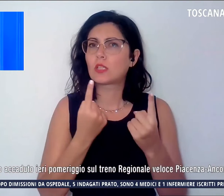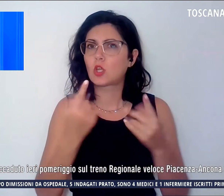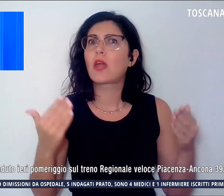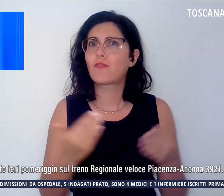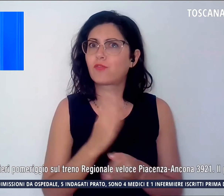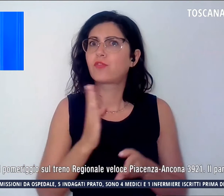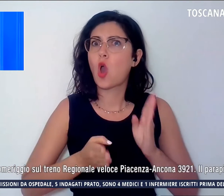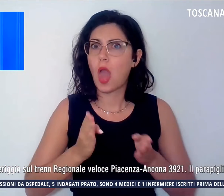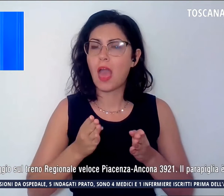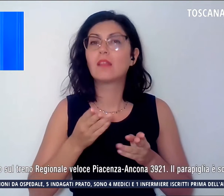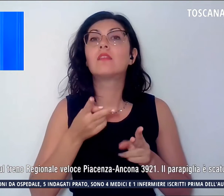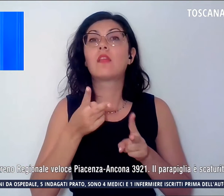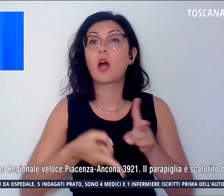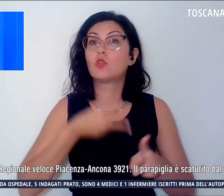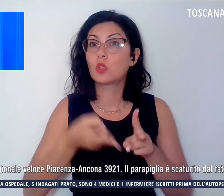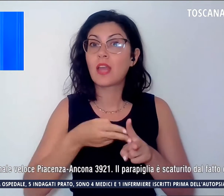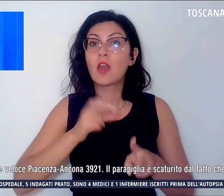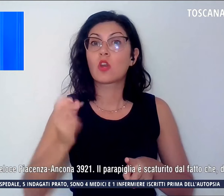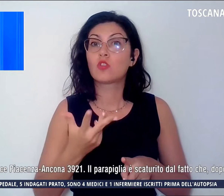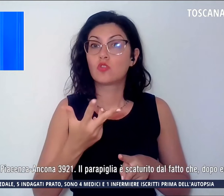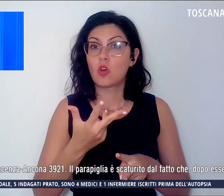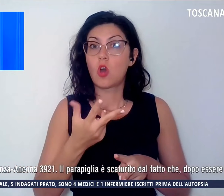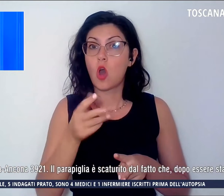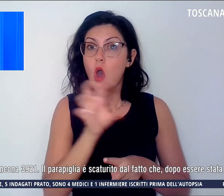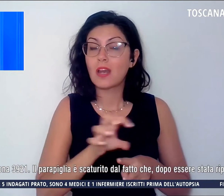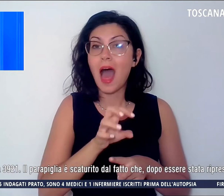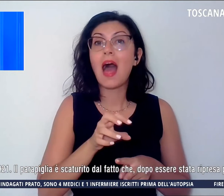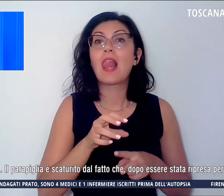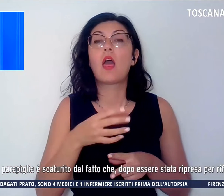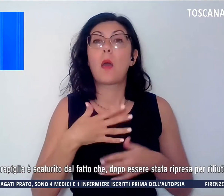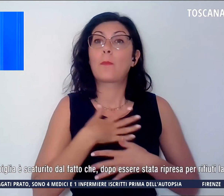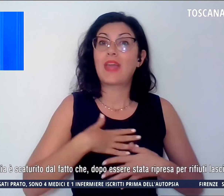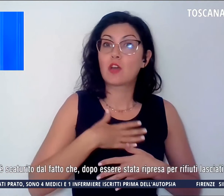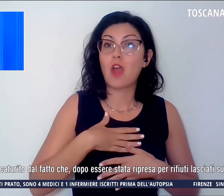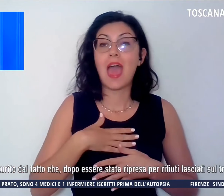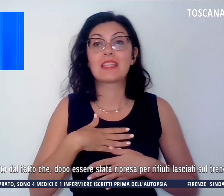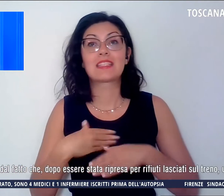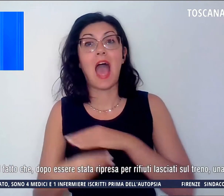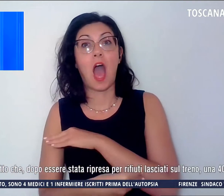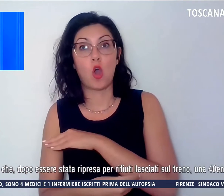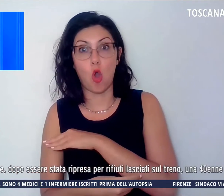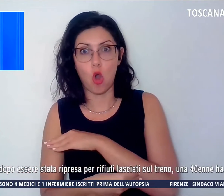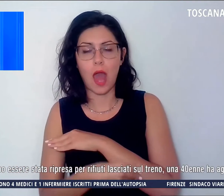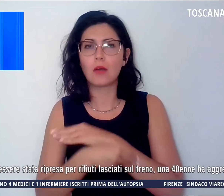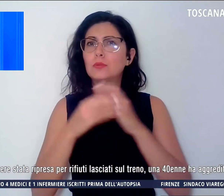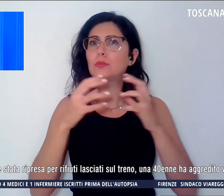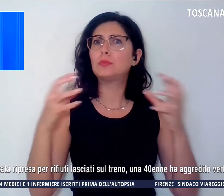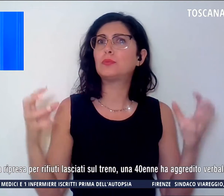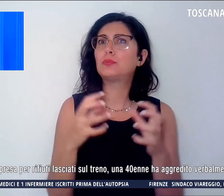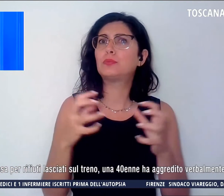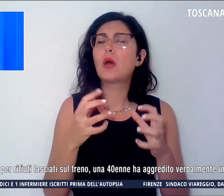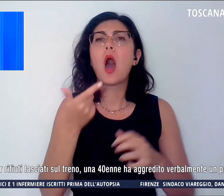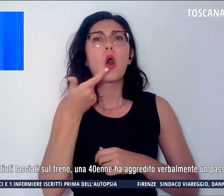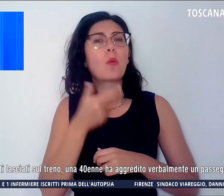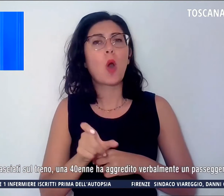regionale Veloce-Piacenza-Ancona. Il parapiglia è scaturito dal fatto che dopo essere